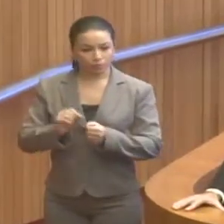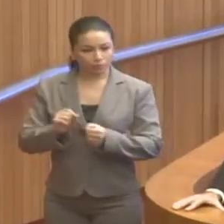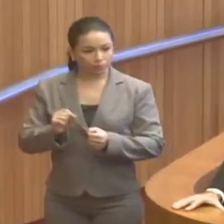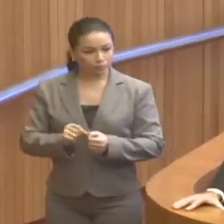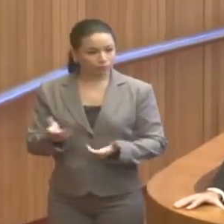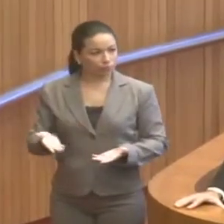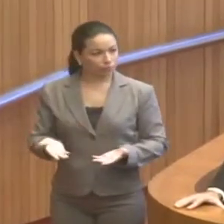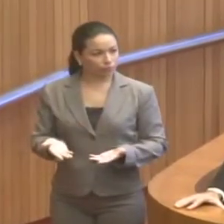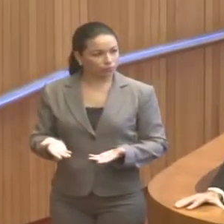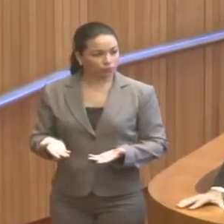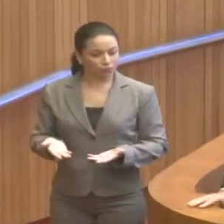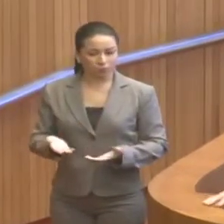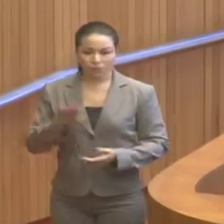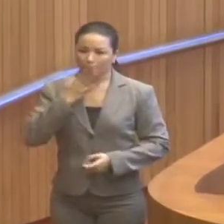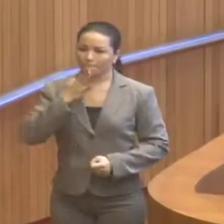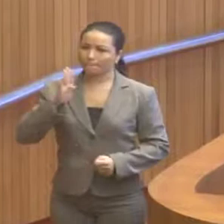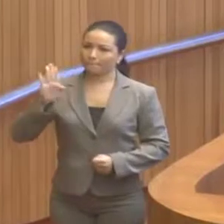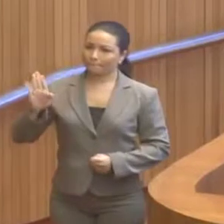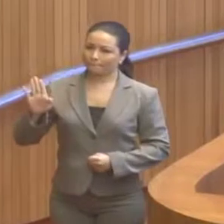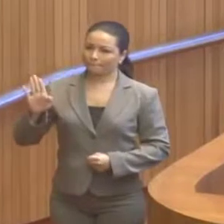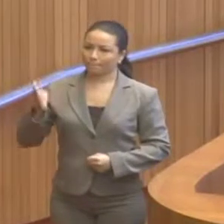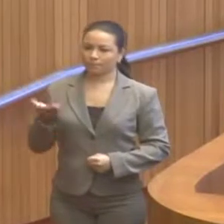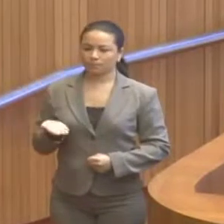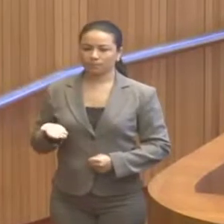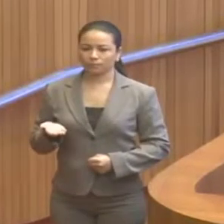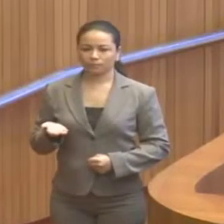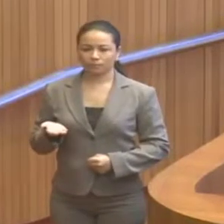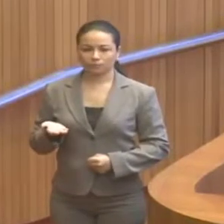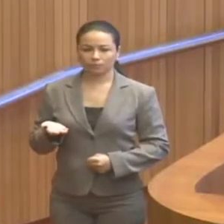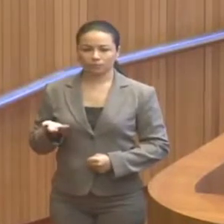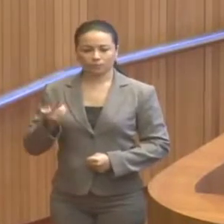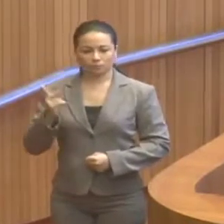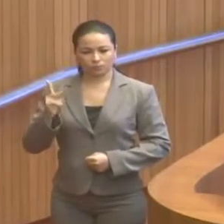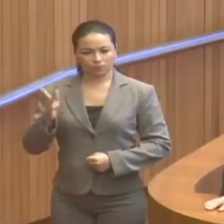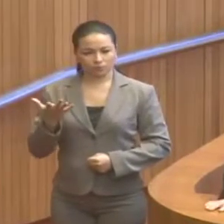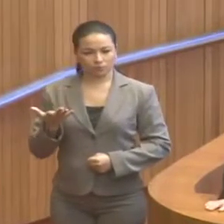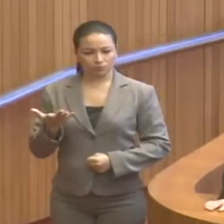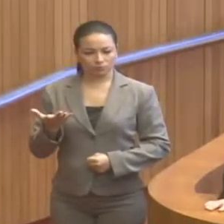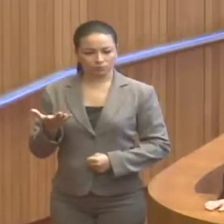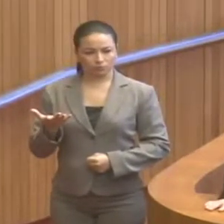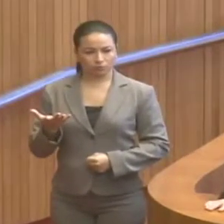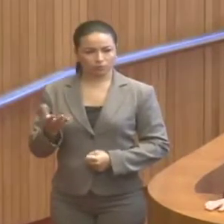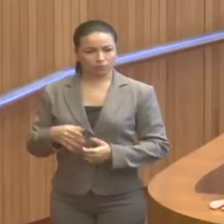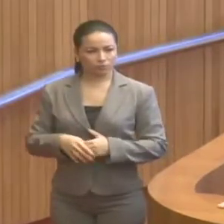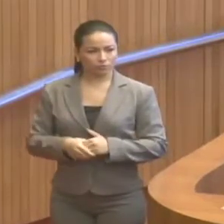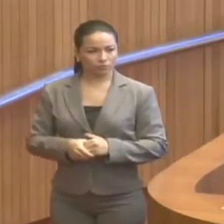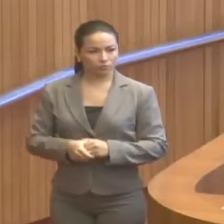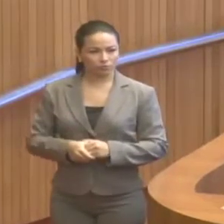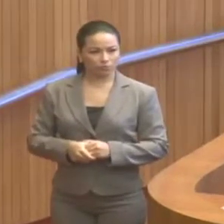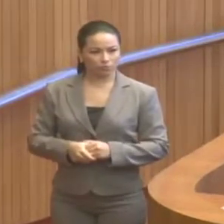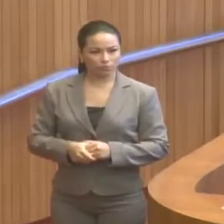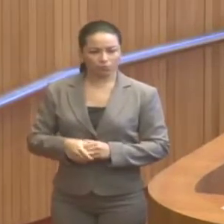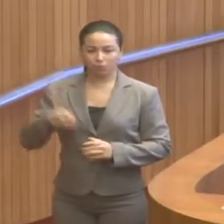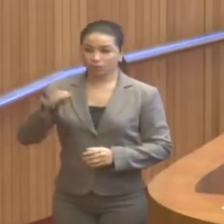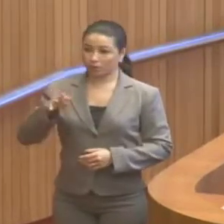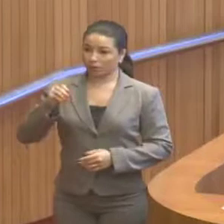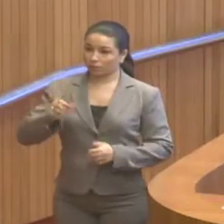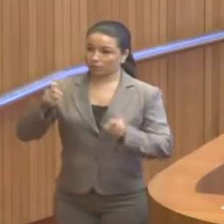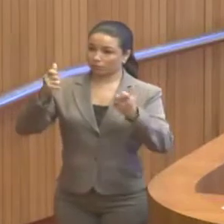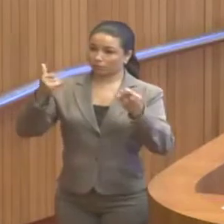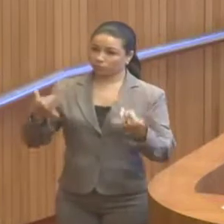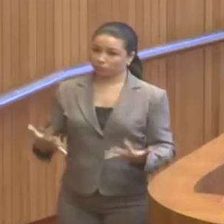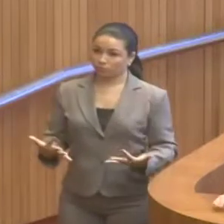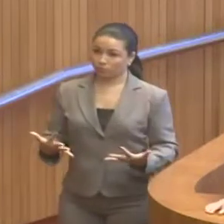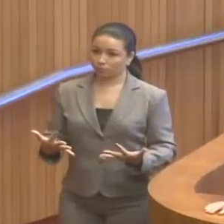juramento do seu mandato, diz